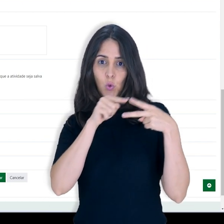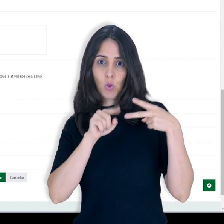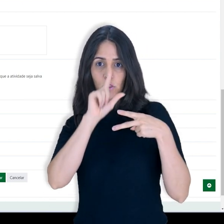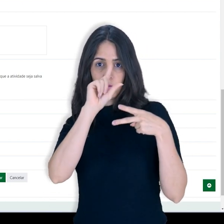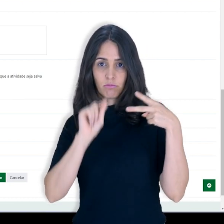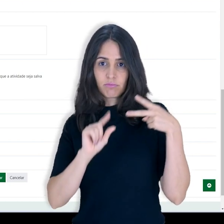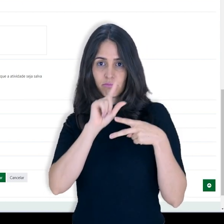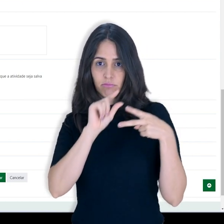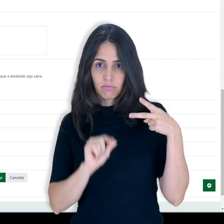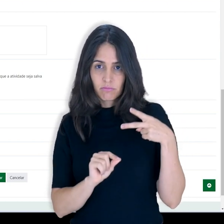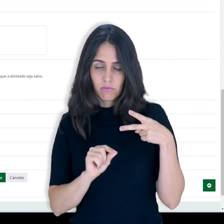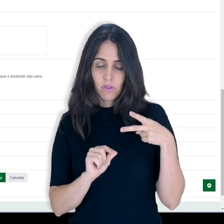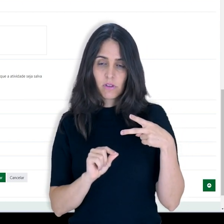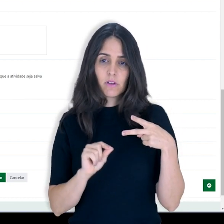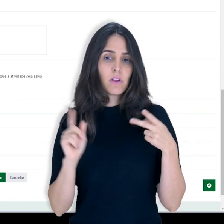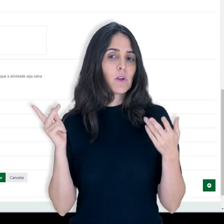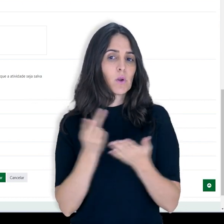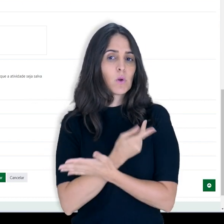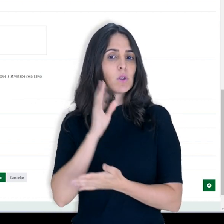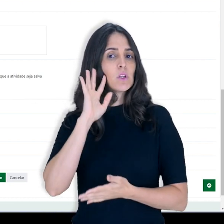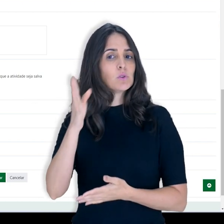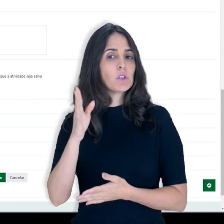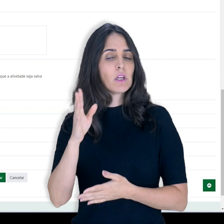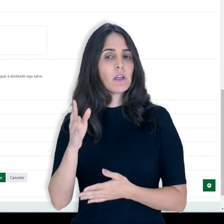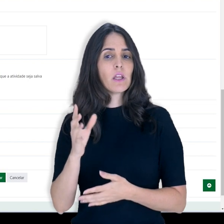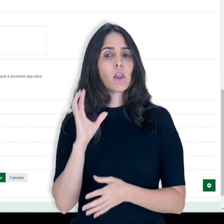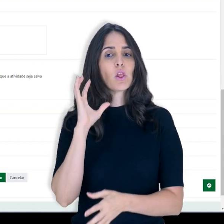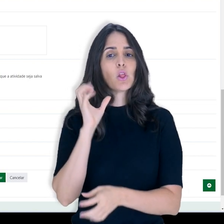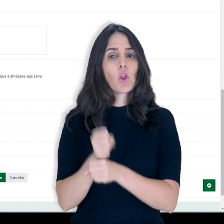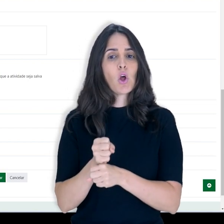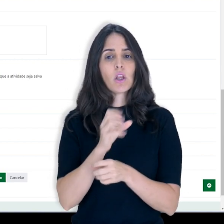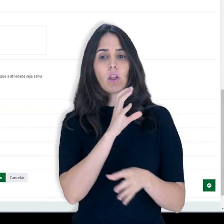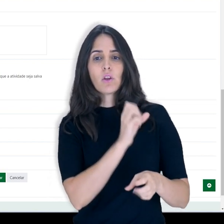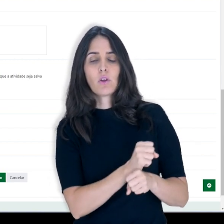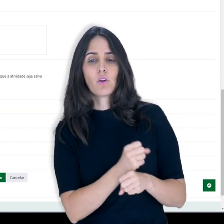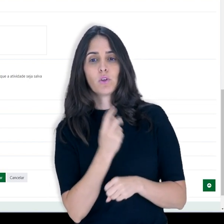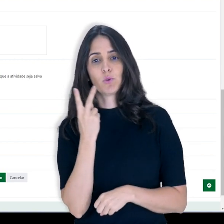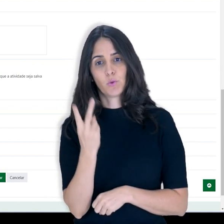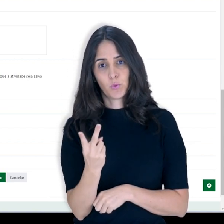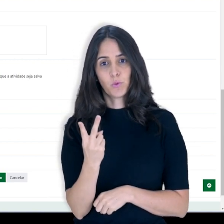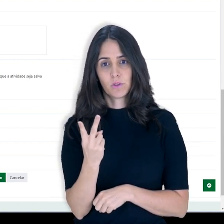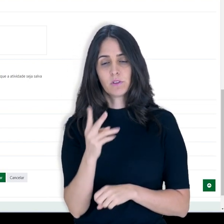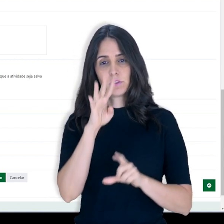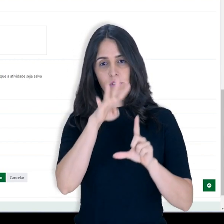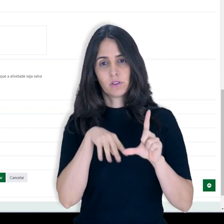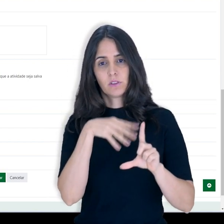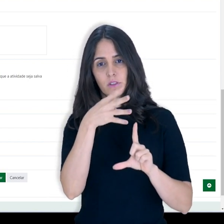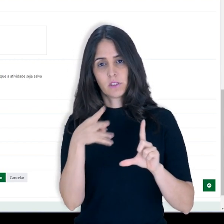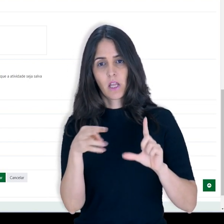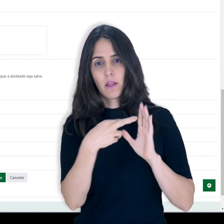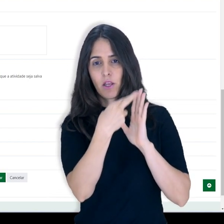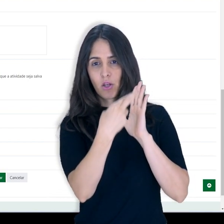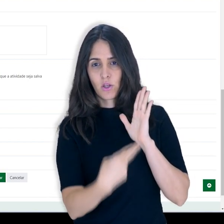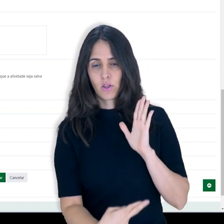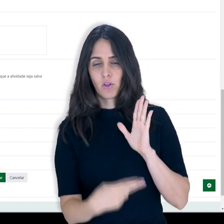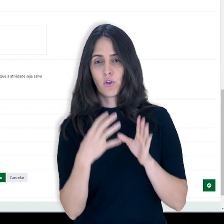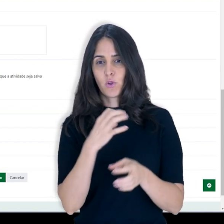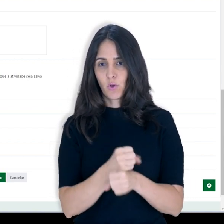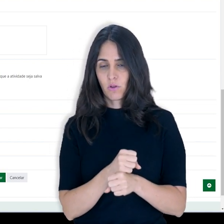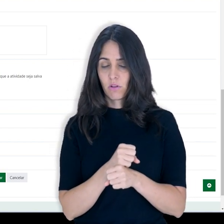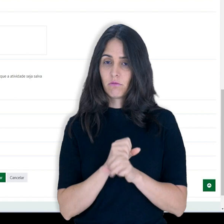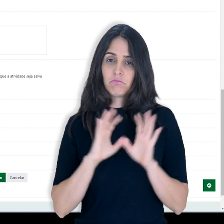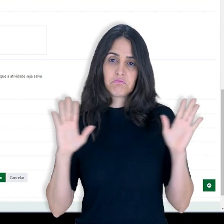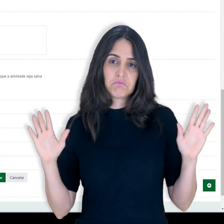marcar os dois métodos, então vai duplicar essa nota do fórum no meu